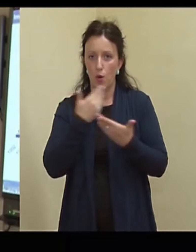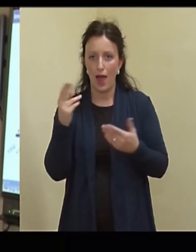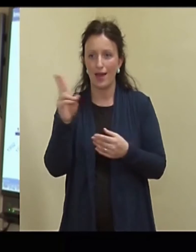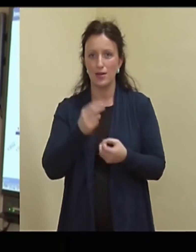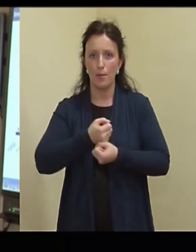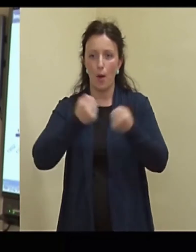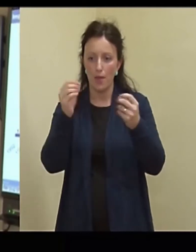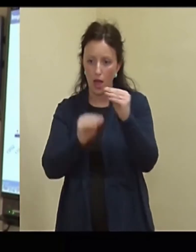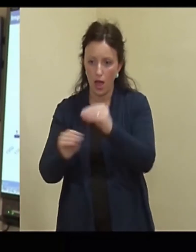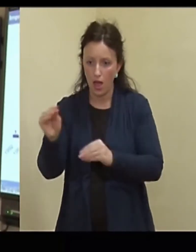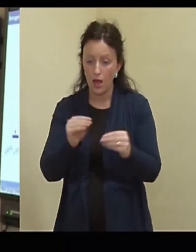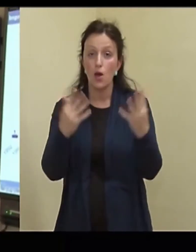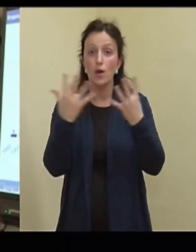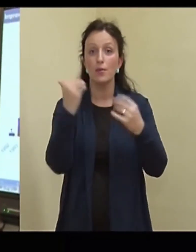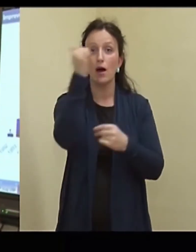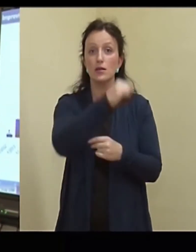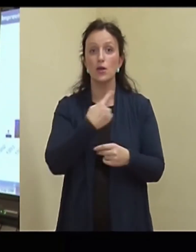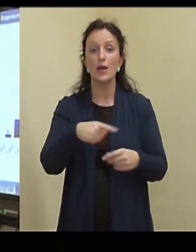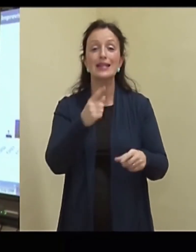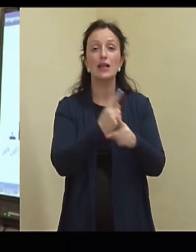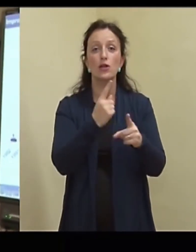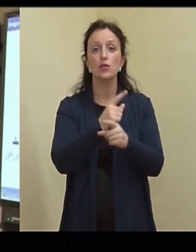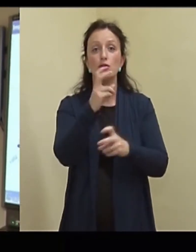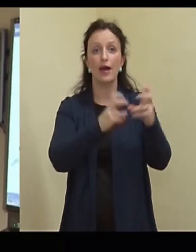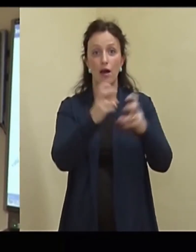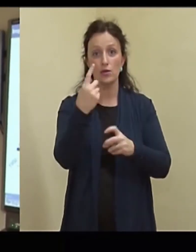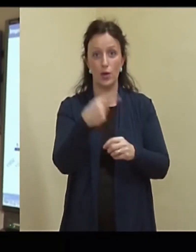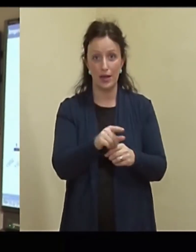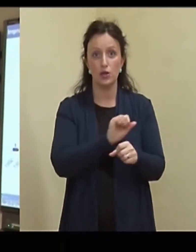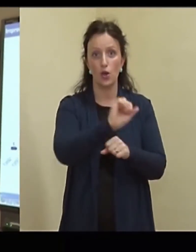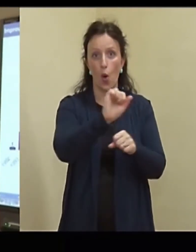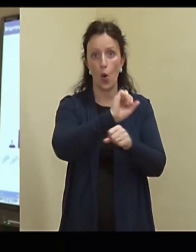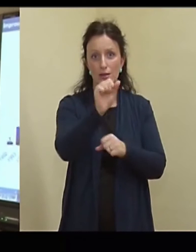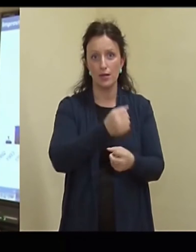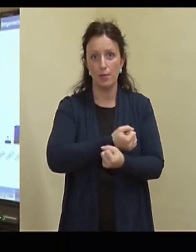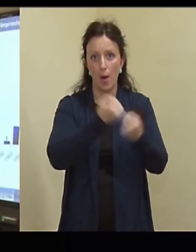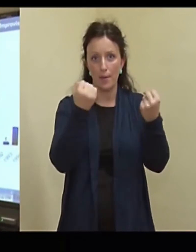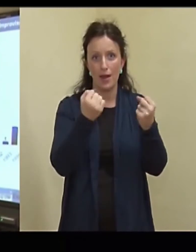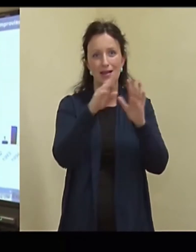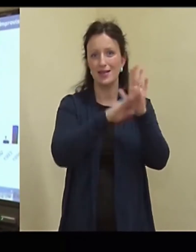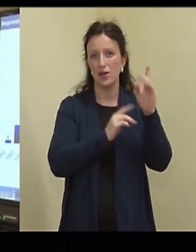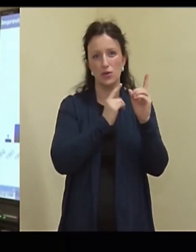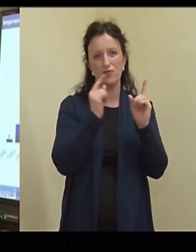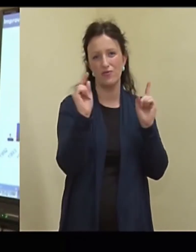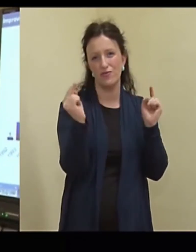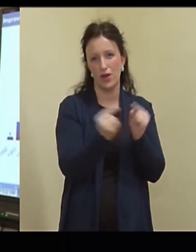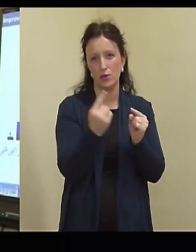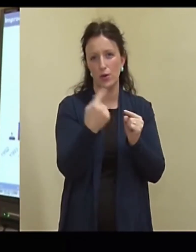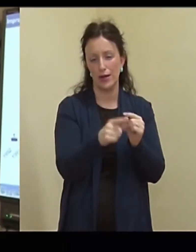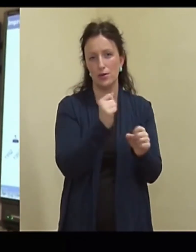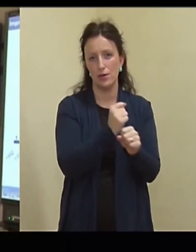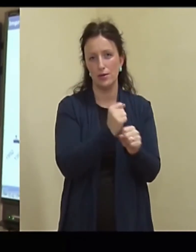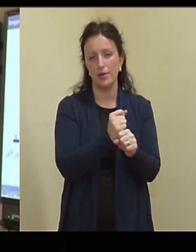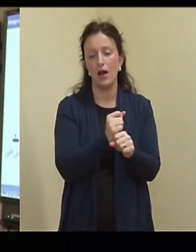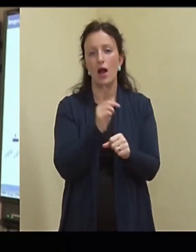Kui 90. aastatel oli Tartus oli tehas, kes tootis lõhke seadeldisi. See ei olnud küll mingi seaduslik tehas, täiesti ebaseaduslikult nad töötasid.